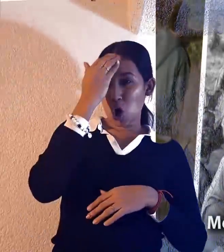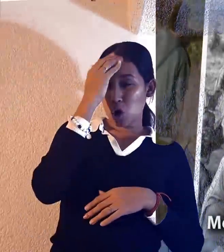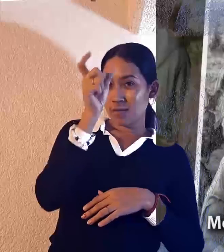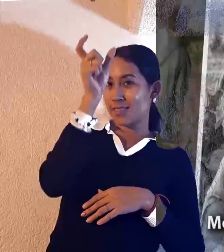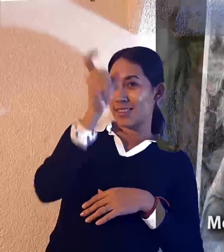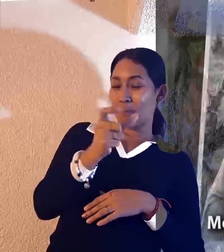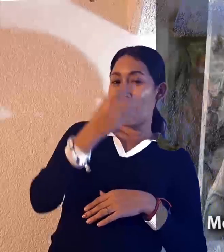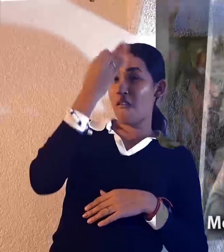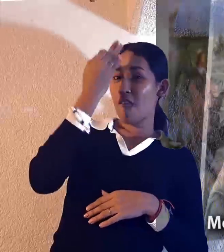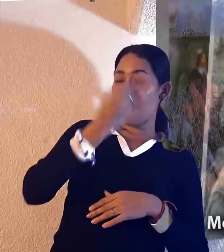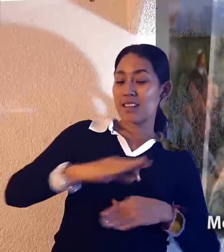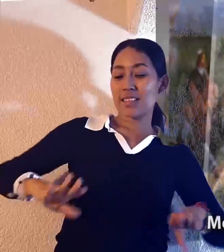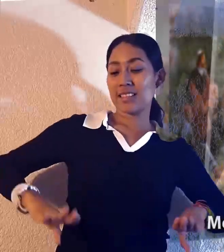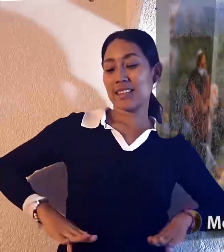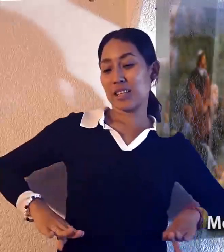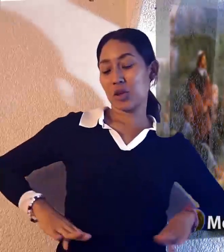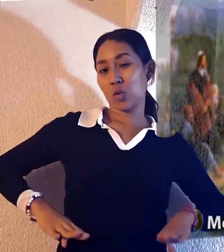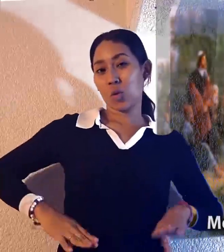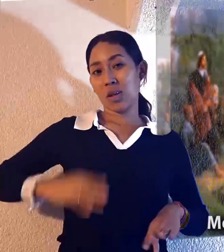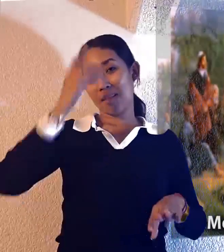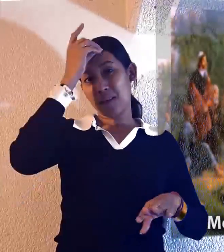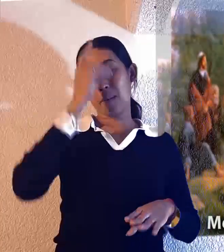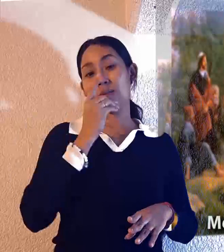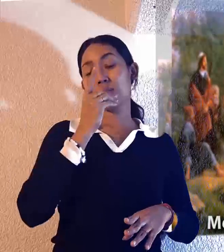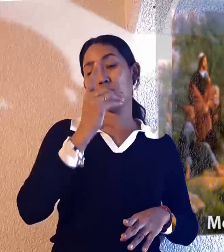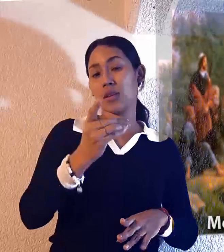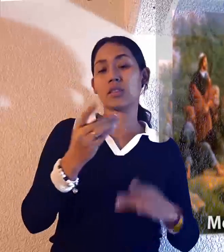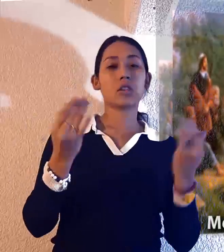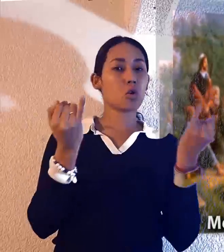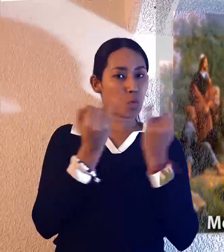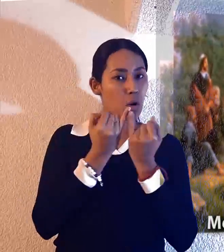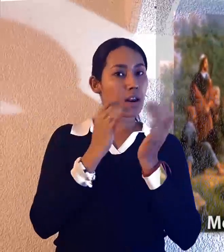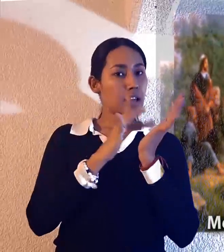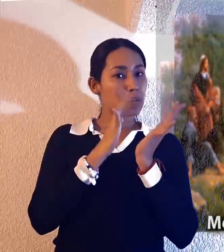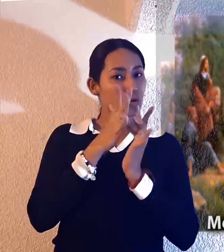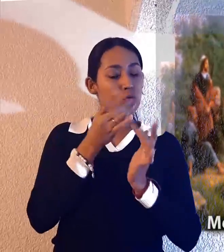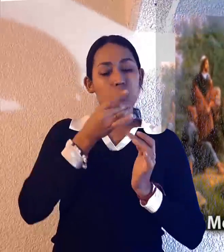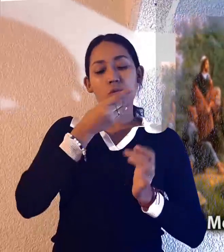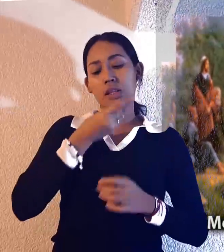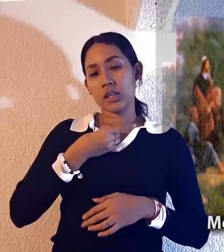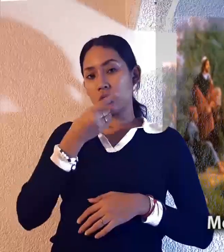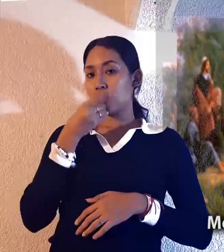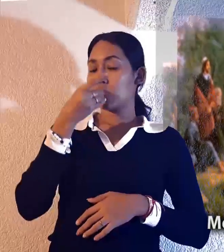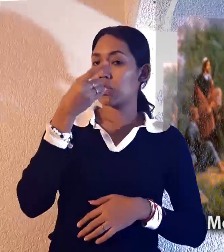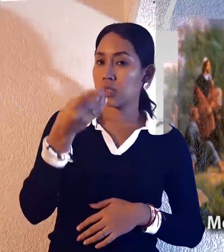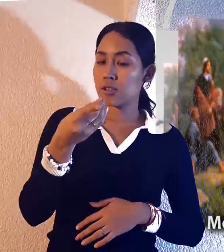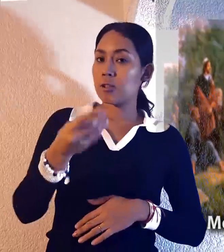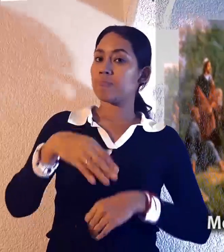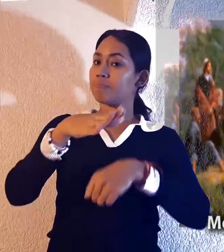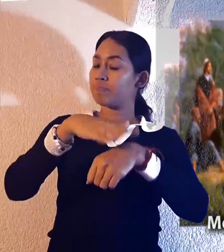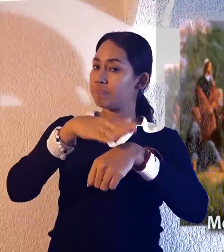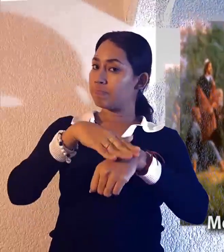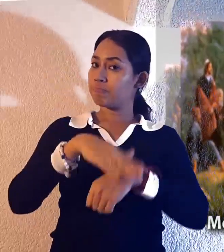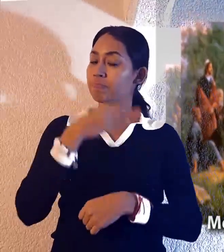de los fariseos y también nos propone esta recomendación o advertencia